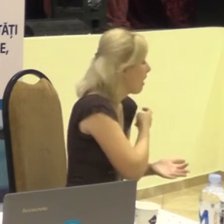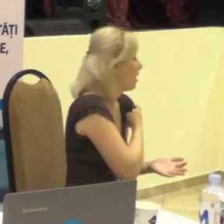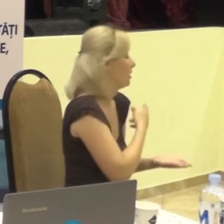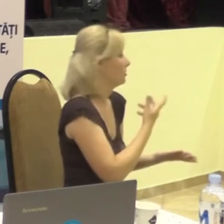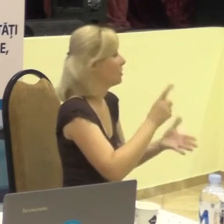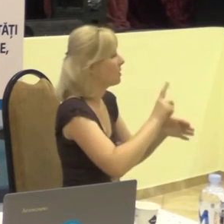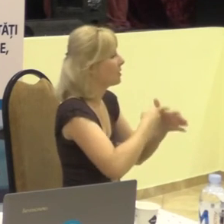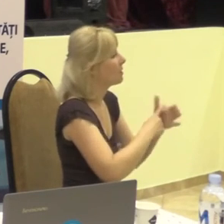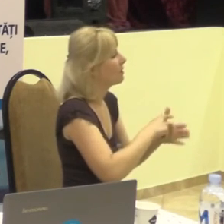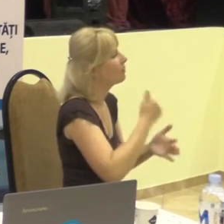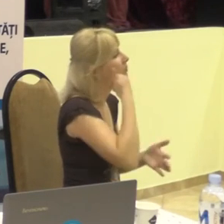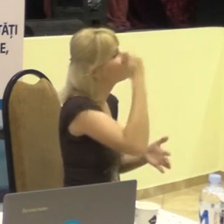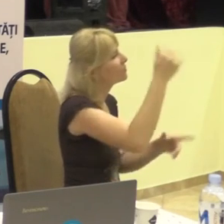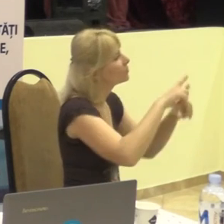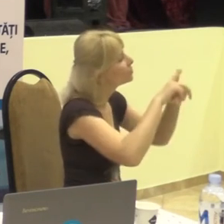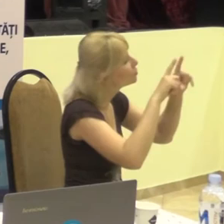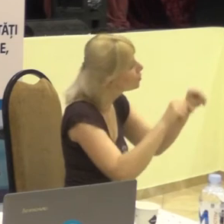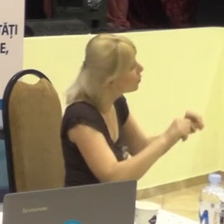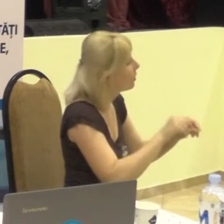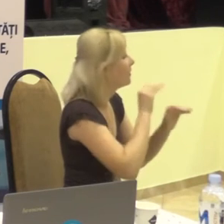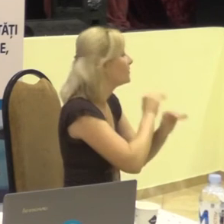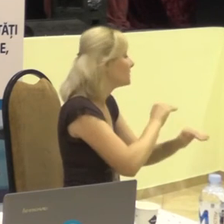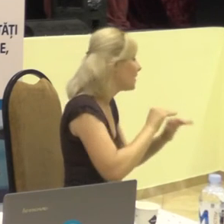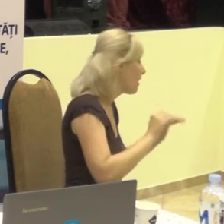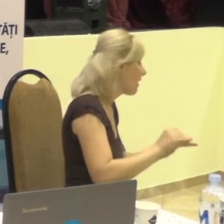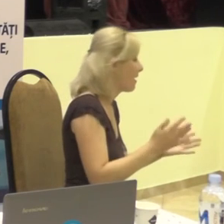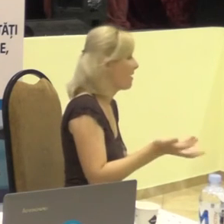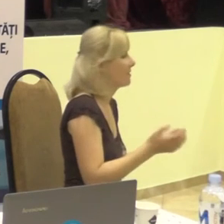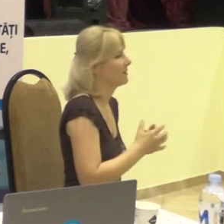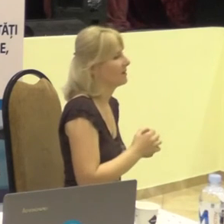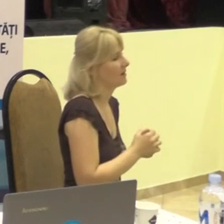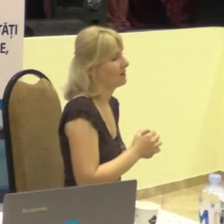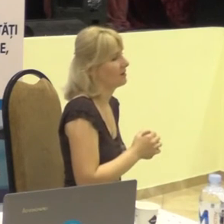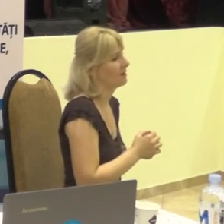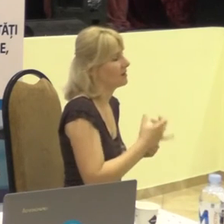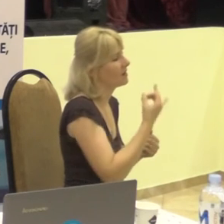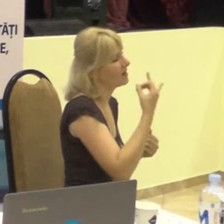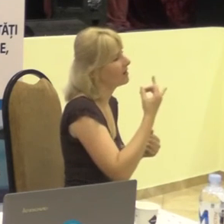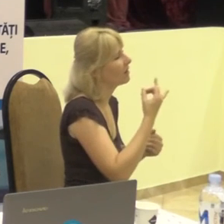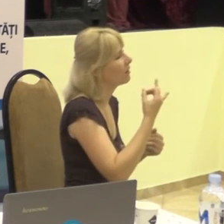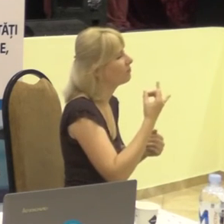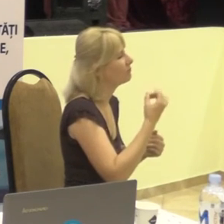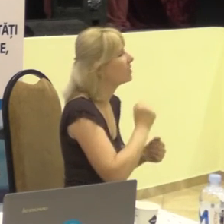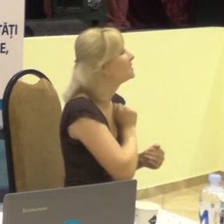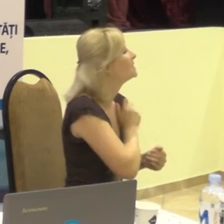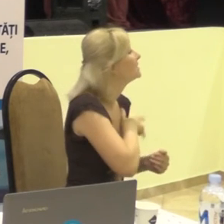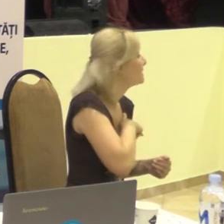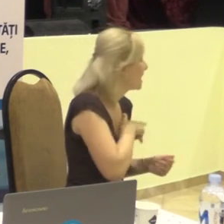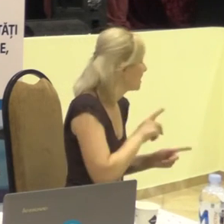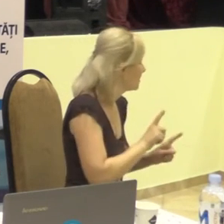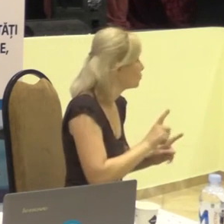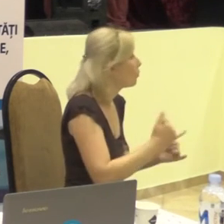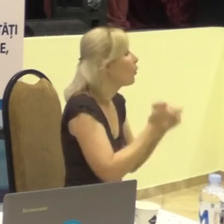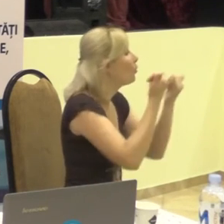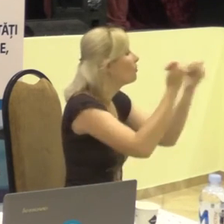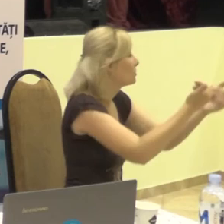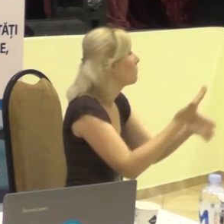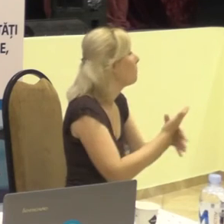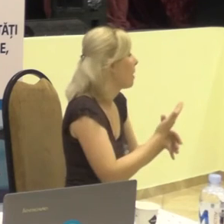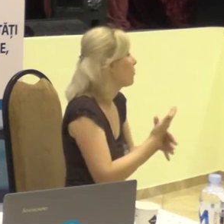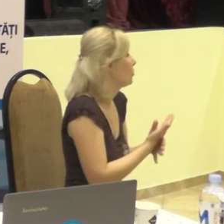telefoneze la o școală, ori la o rădiniță, ori la un asistent pentru a-i acorda